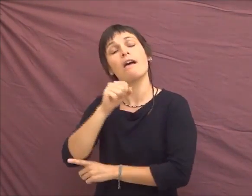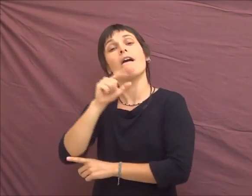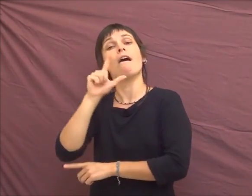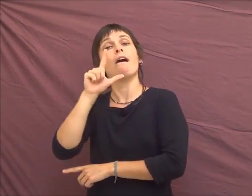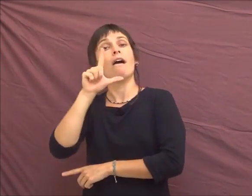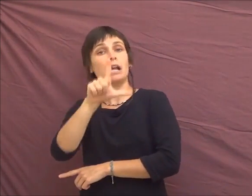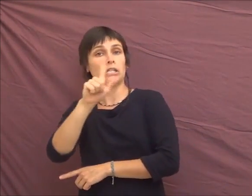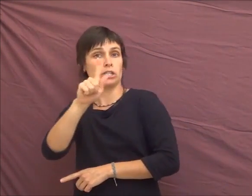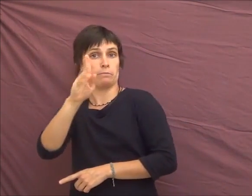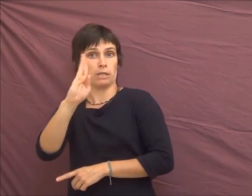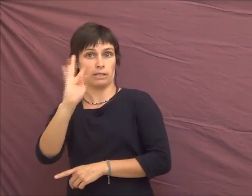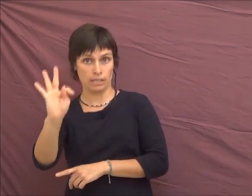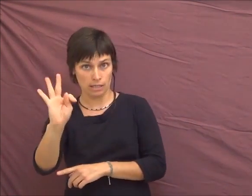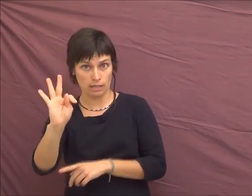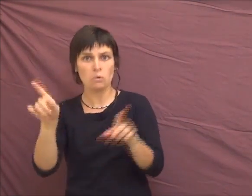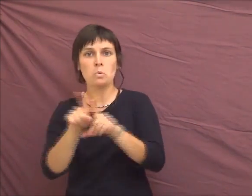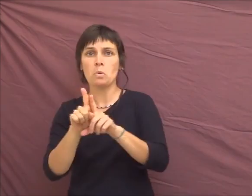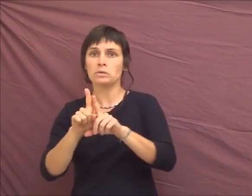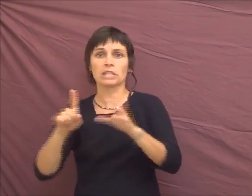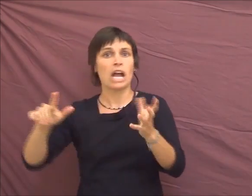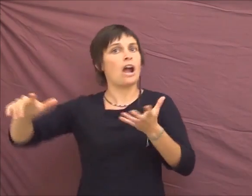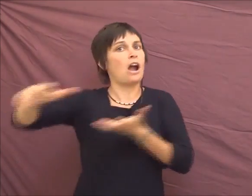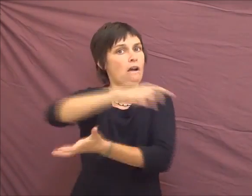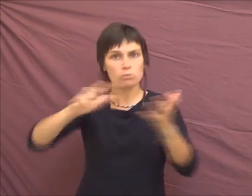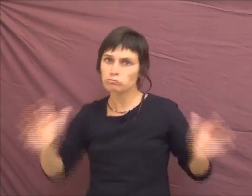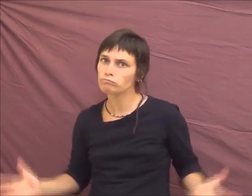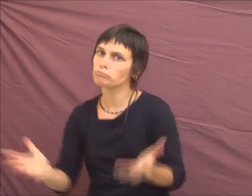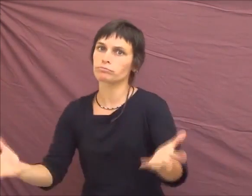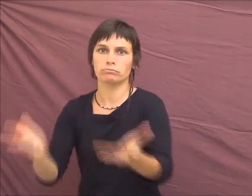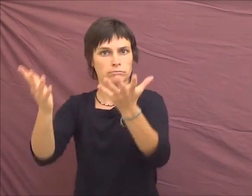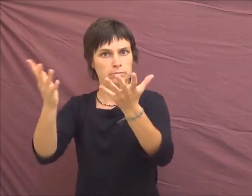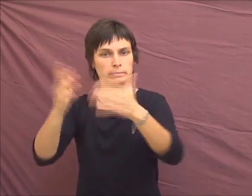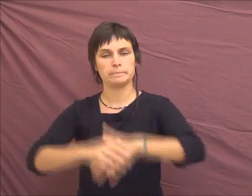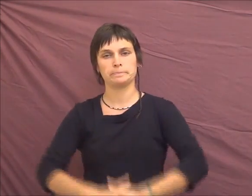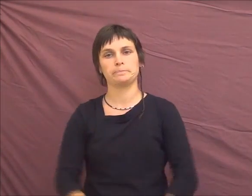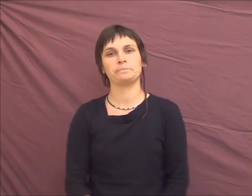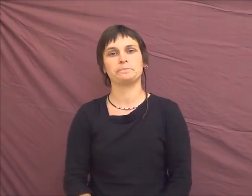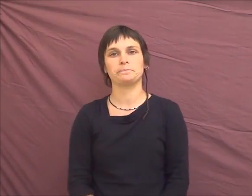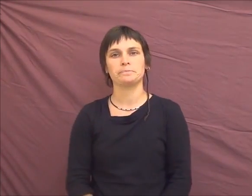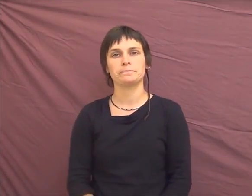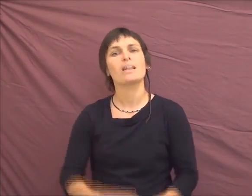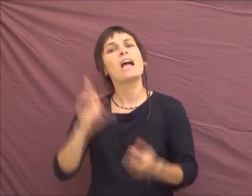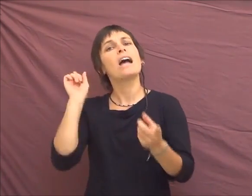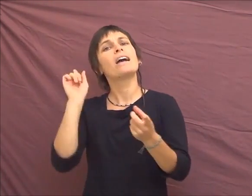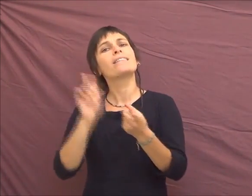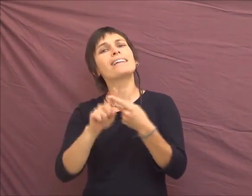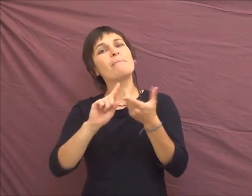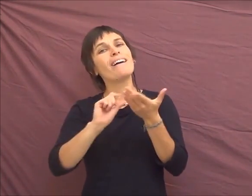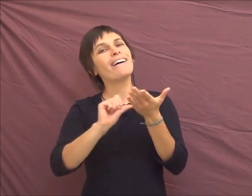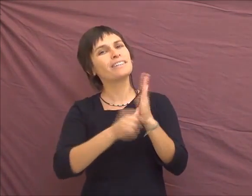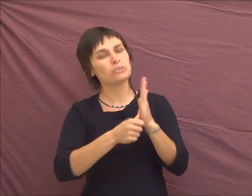féministes, LGBT, révolutionnaires. Sur les identités, oui, il y a plein d'identités